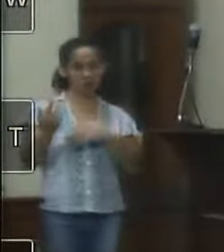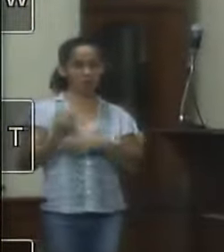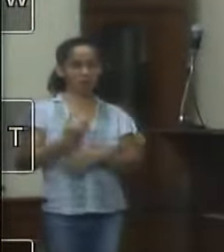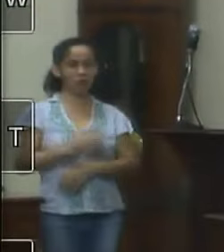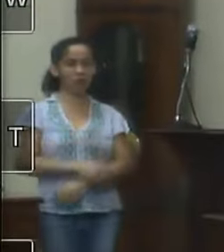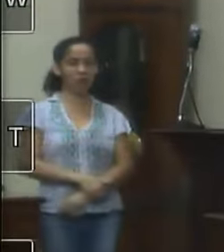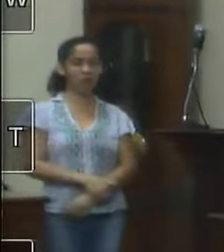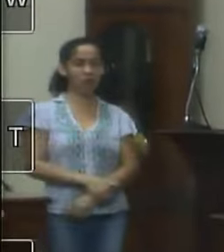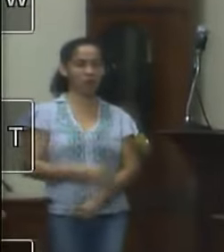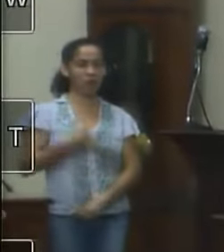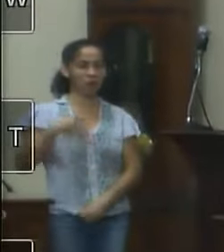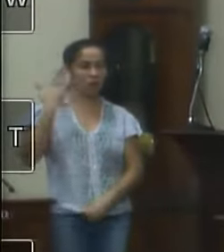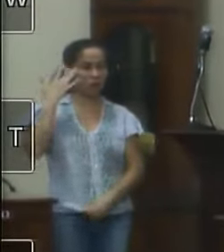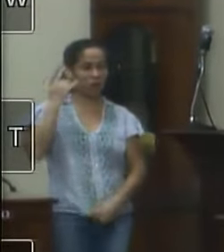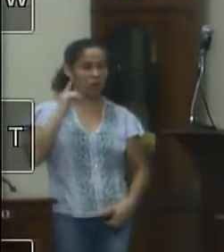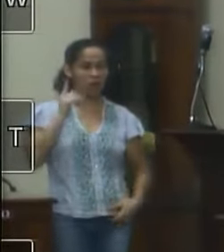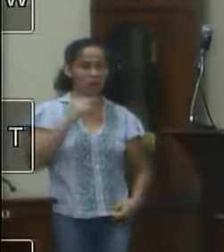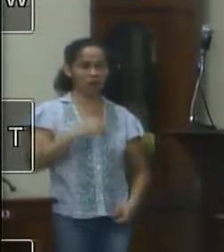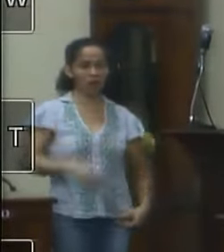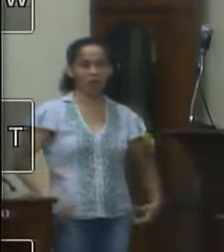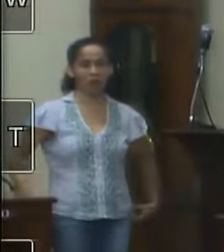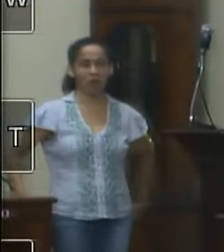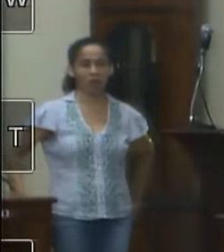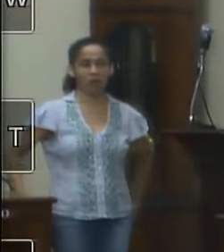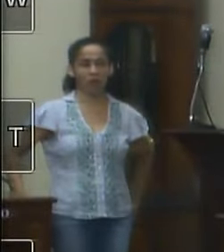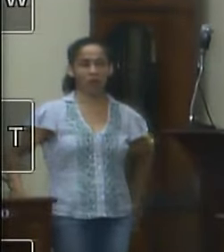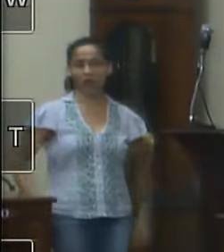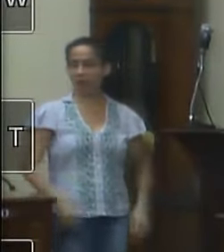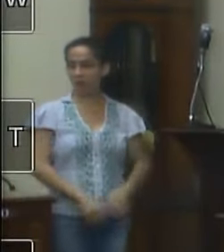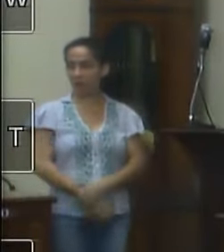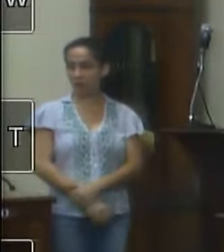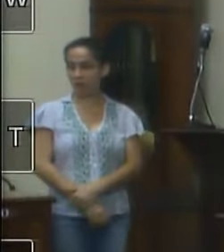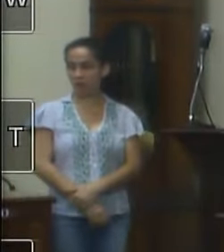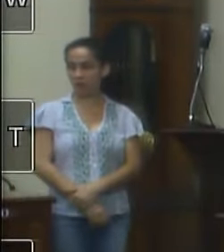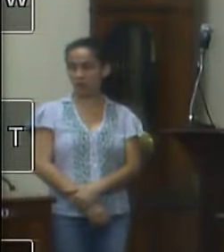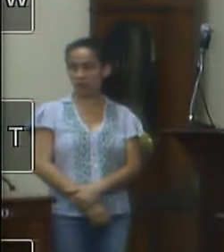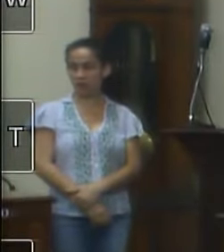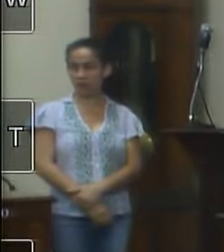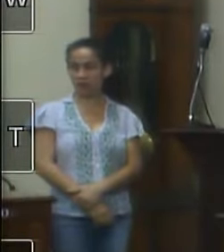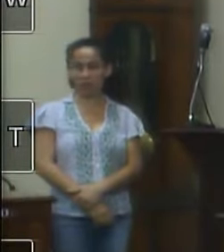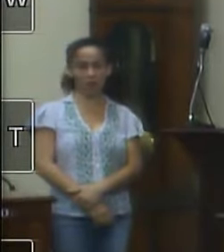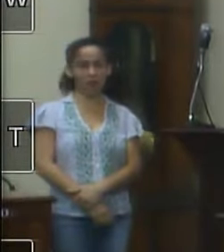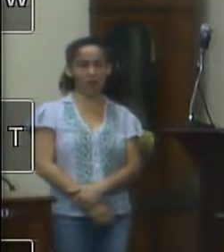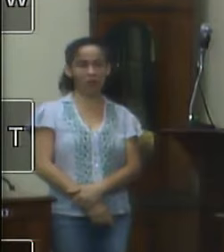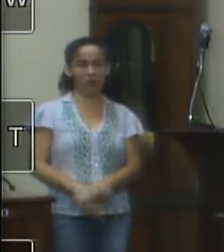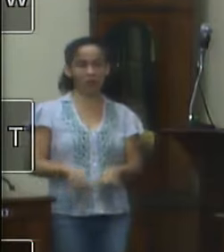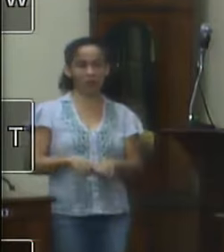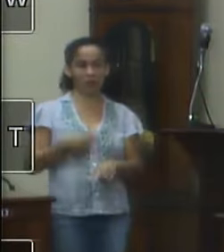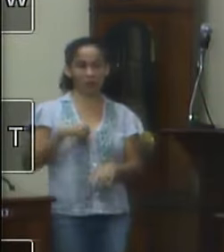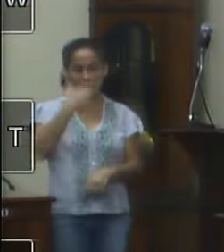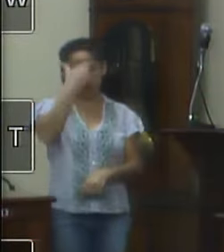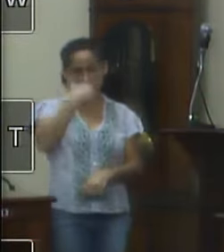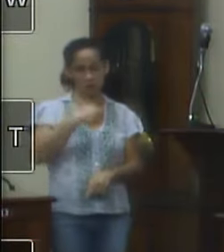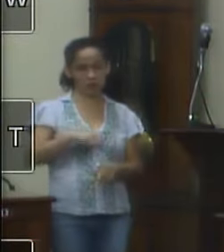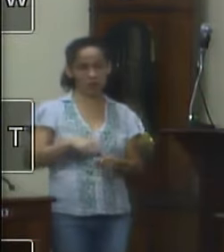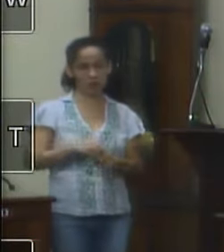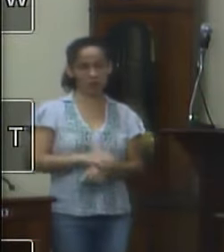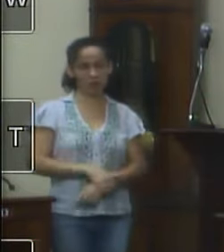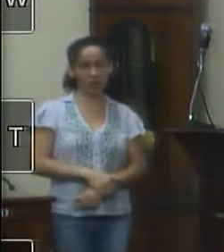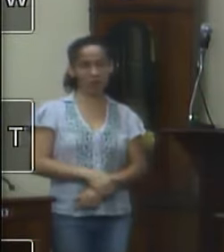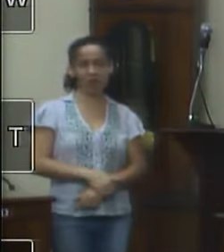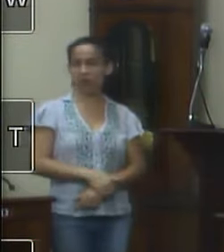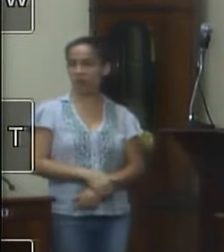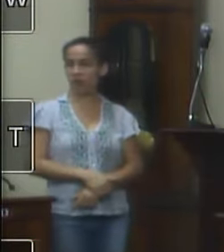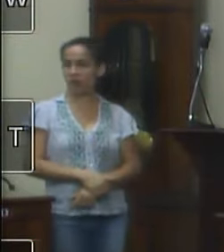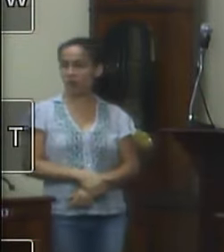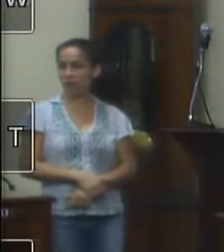mas eu acho que vossa excelência não entendeu o que eu disse não não entendeu momento nenhum aqui eu falei da questão